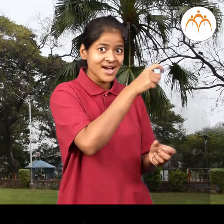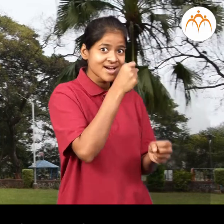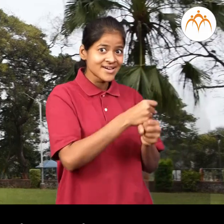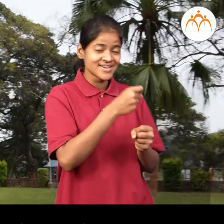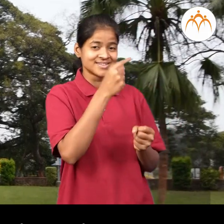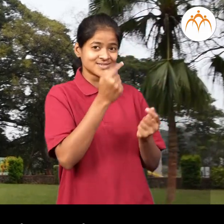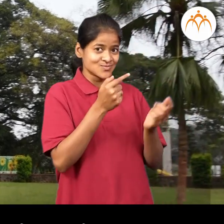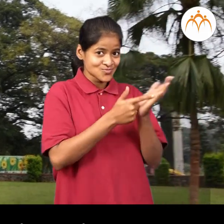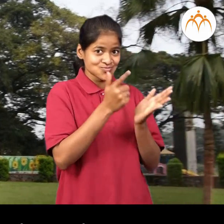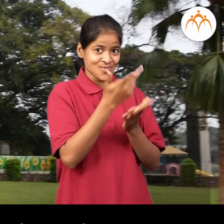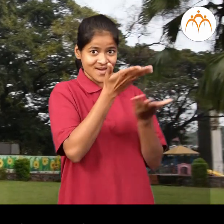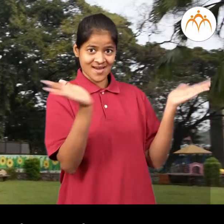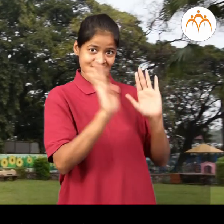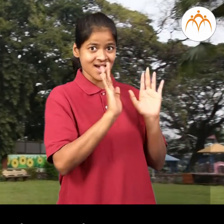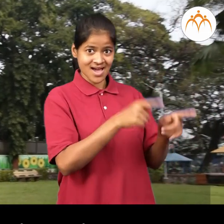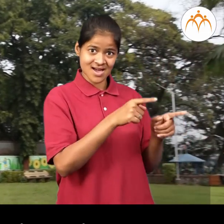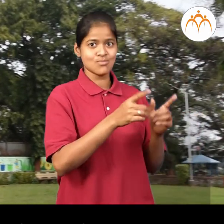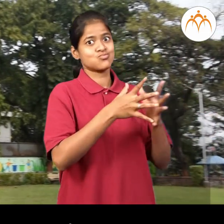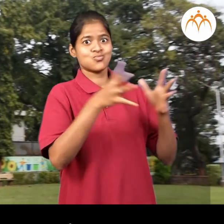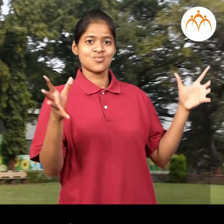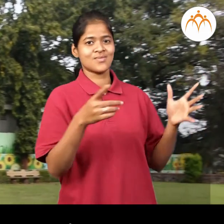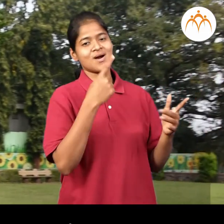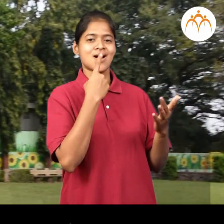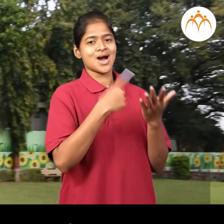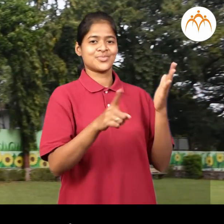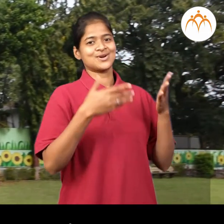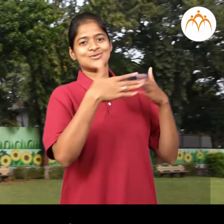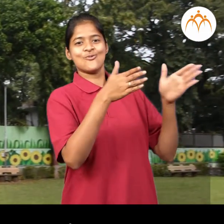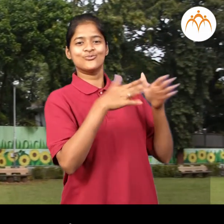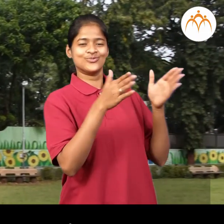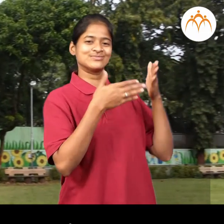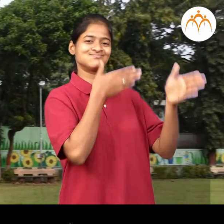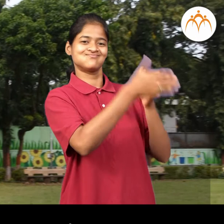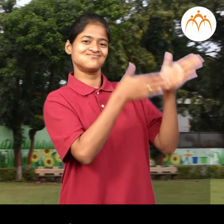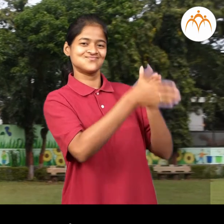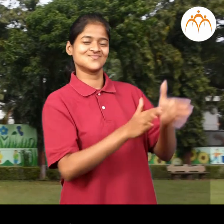ही सर्वन झाटी यस्ते कोनी ही या बागेत जाऊशकतो